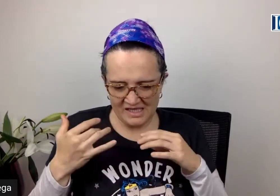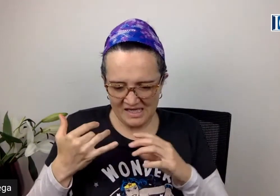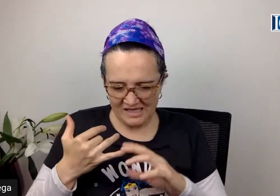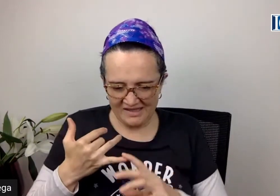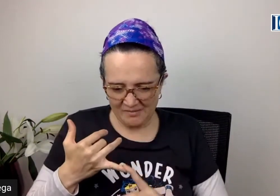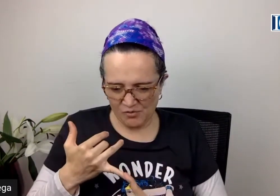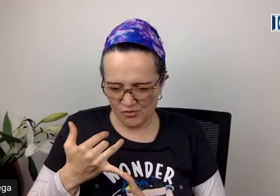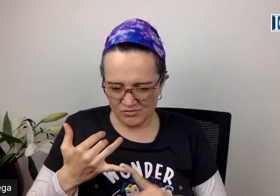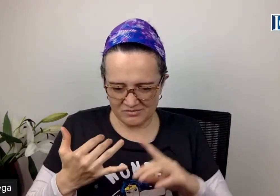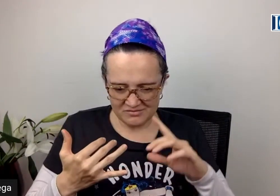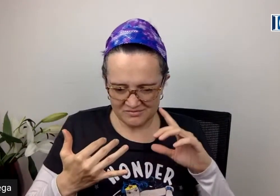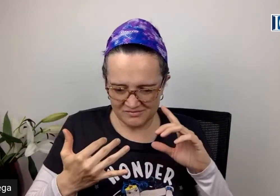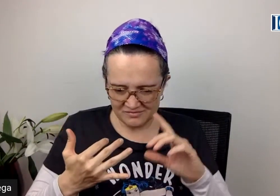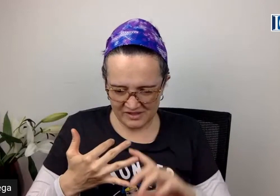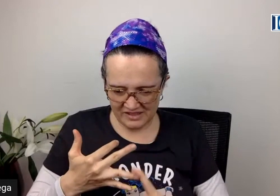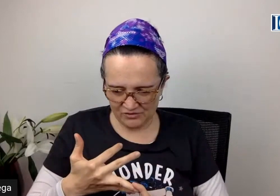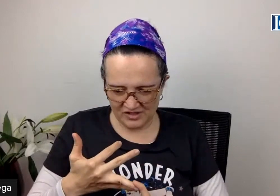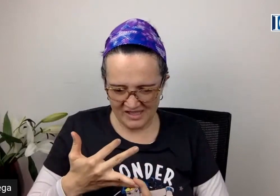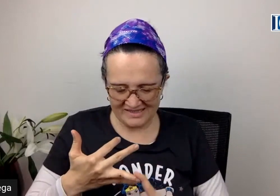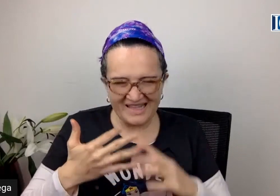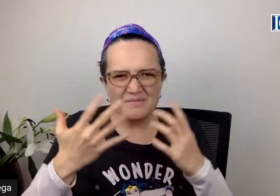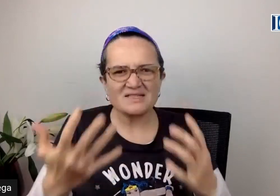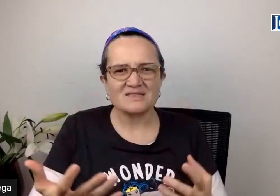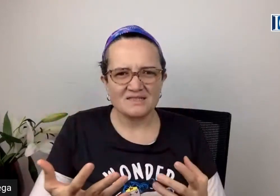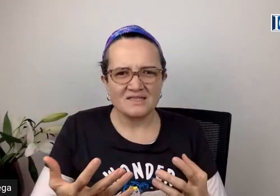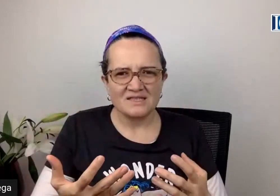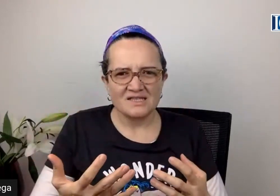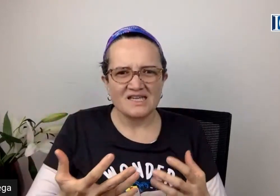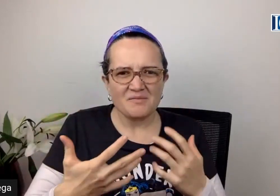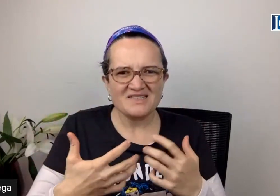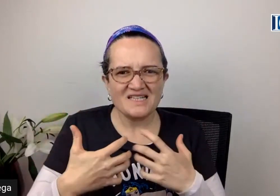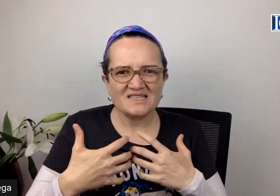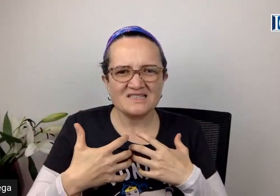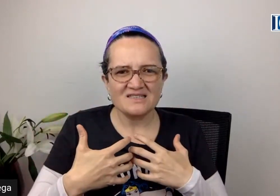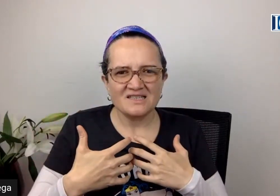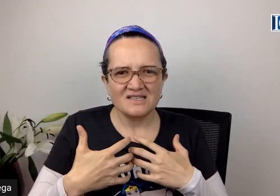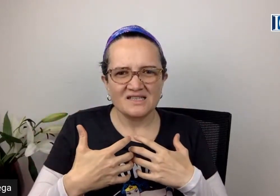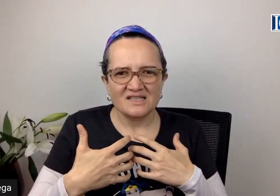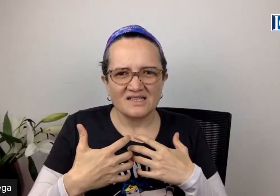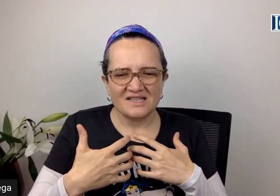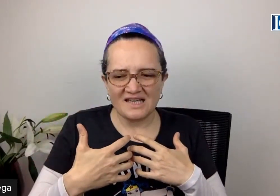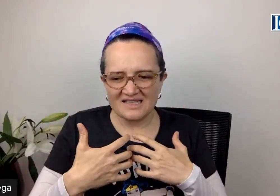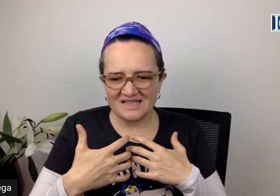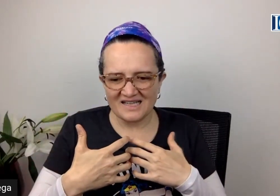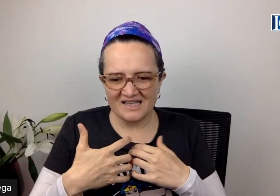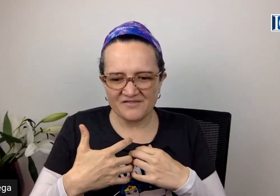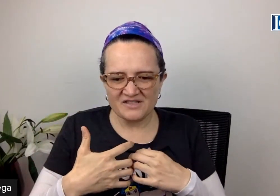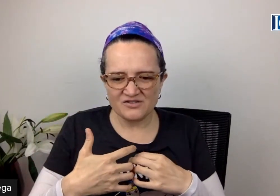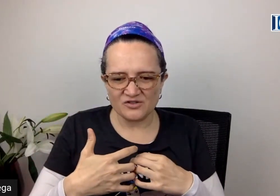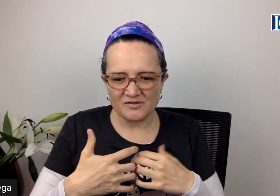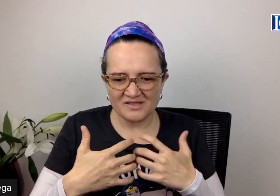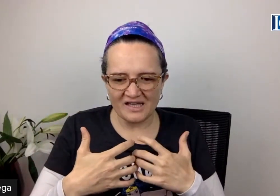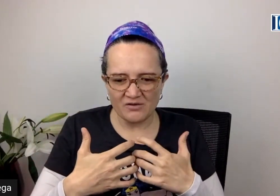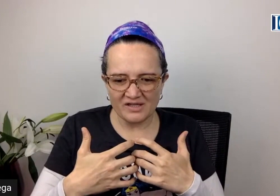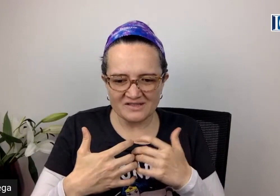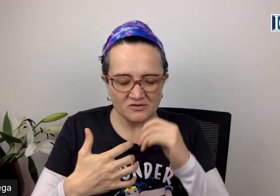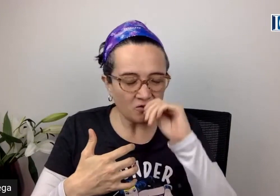de amor, generosidad, ¿qué más? ¿qué más sientes que es aquella definición de verdadero éxito